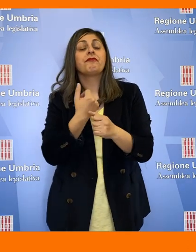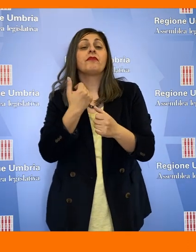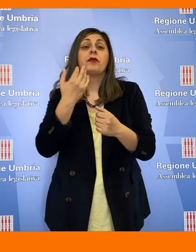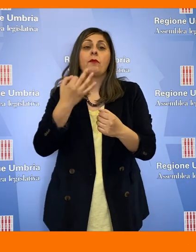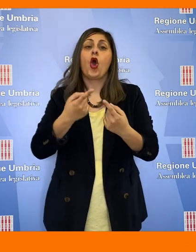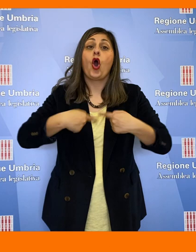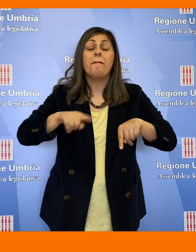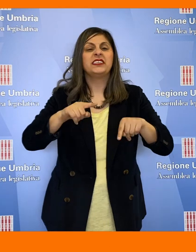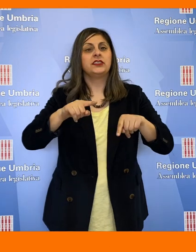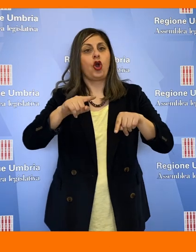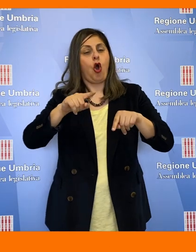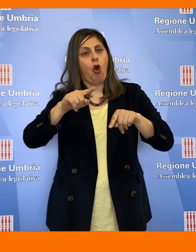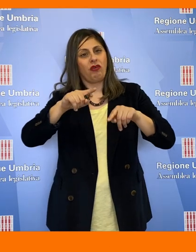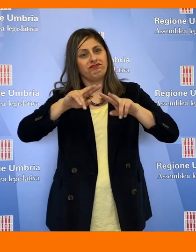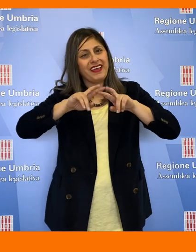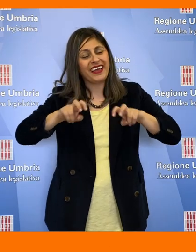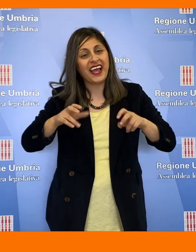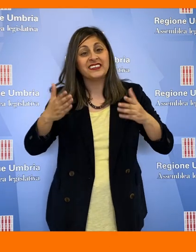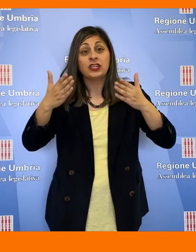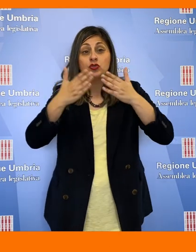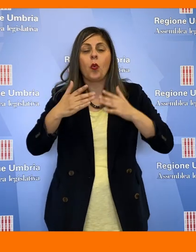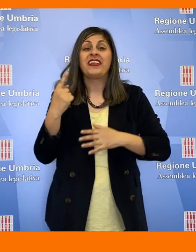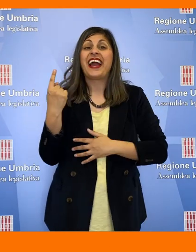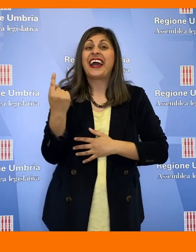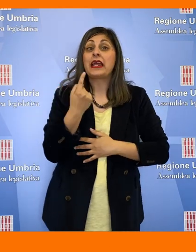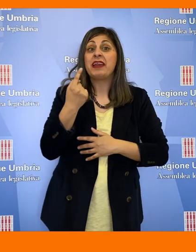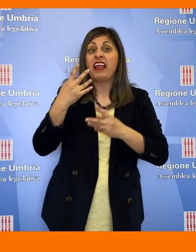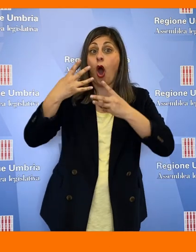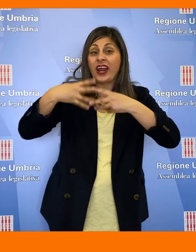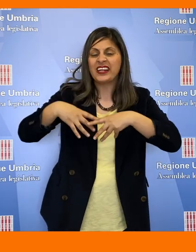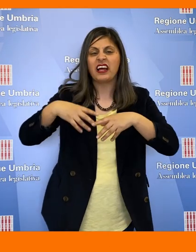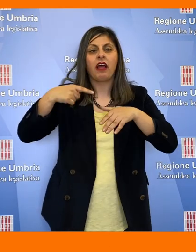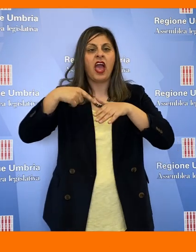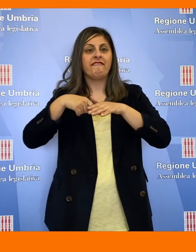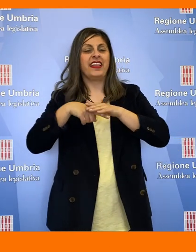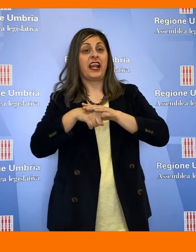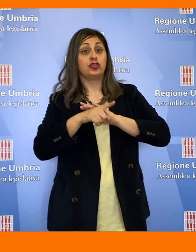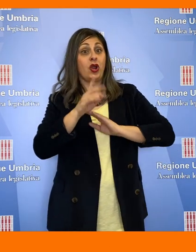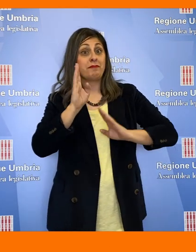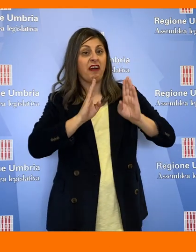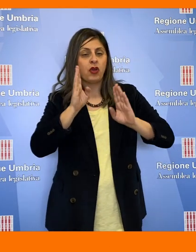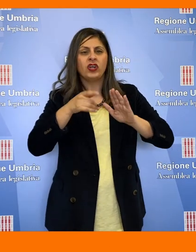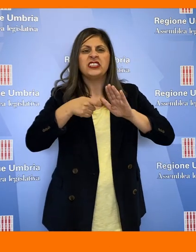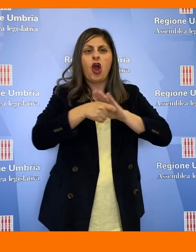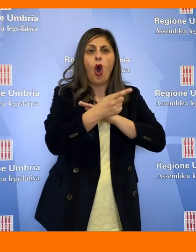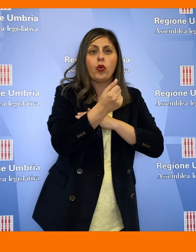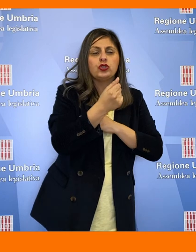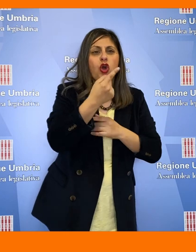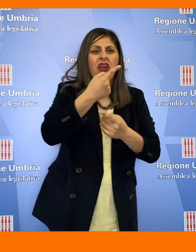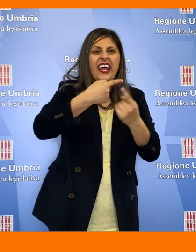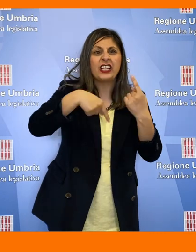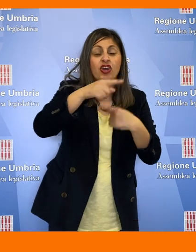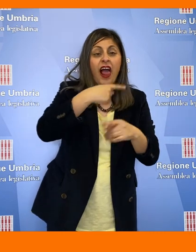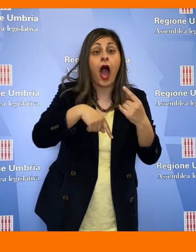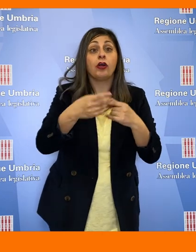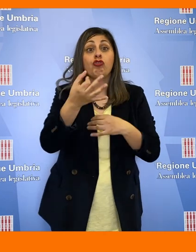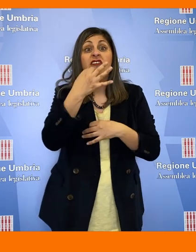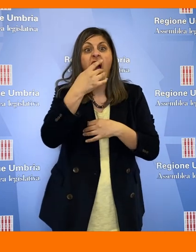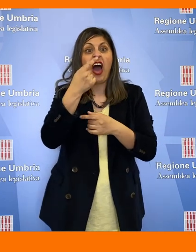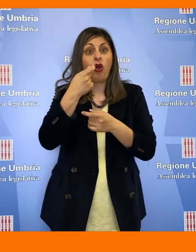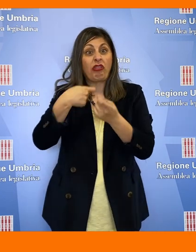commissione di inchiesta, analisi e studi su criminalità organizzate, infiltrazioni mafiose, corruzione, riciclaggio,